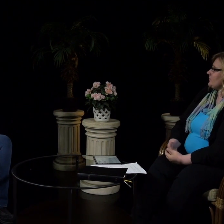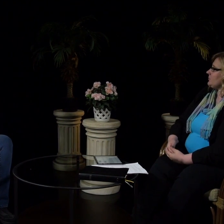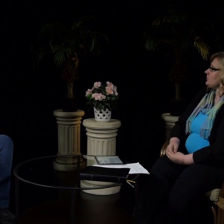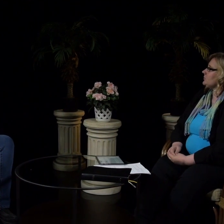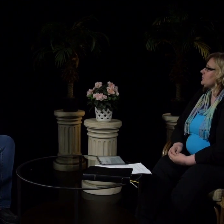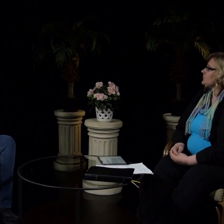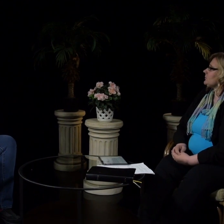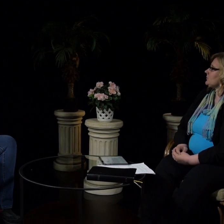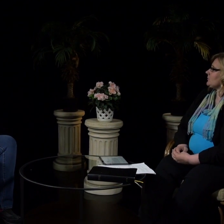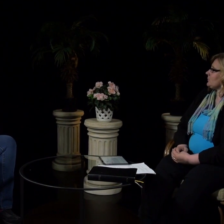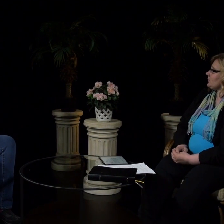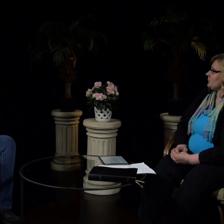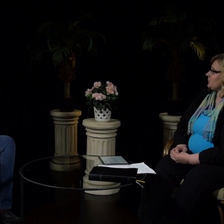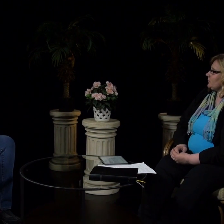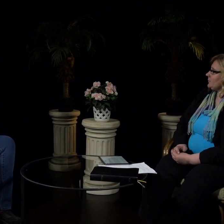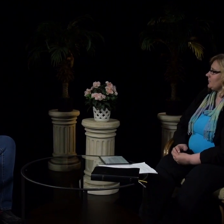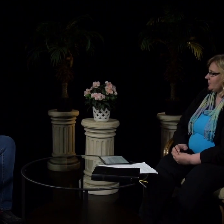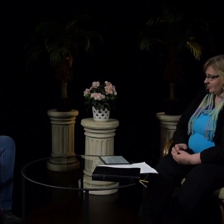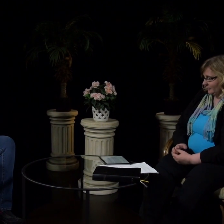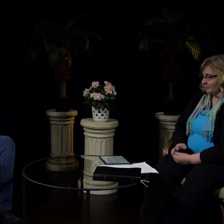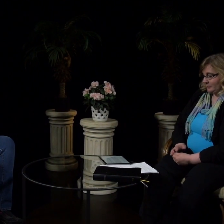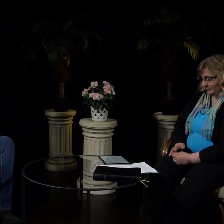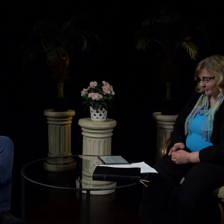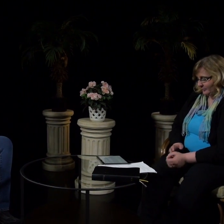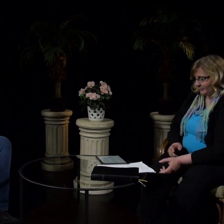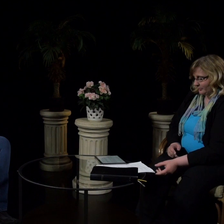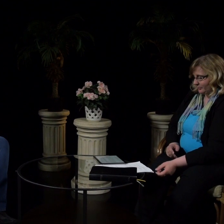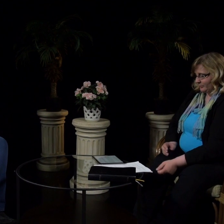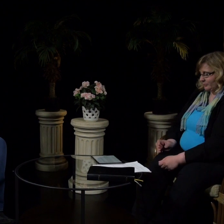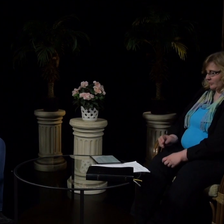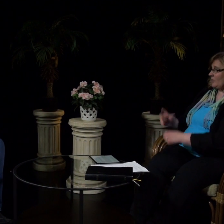Voitko kertoa, mitä rukous oikein on?